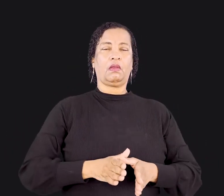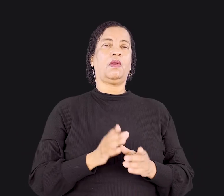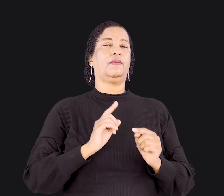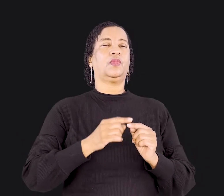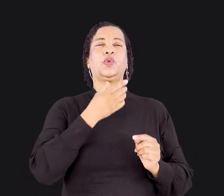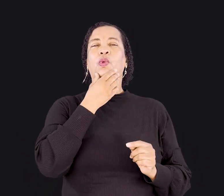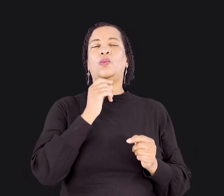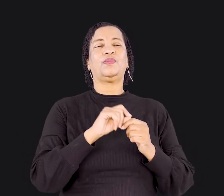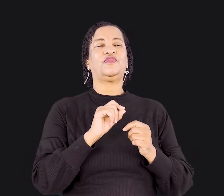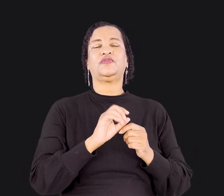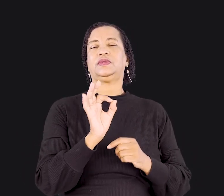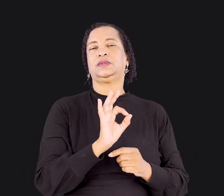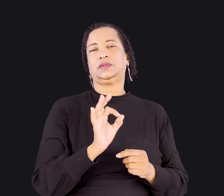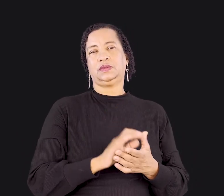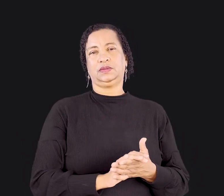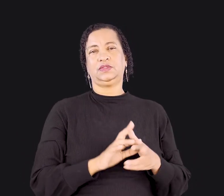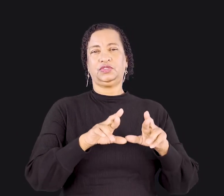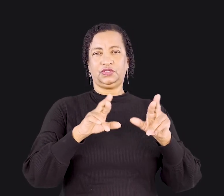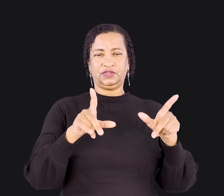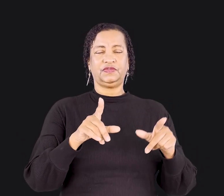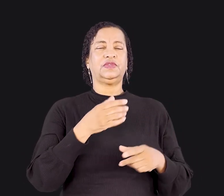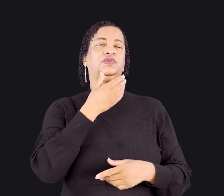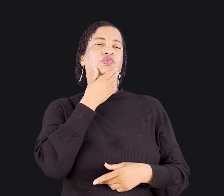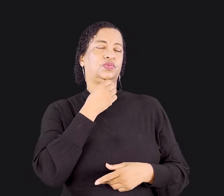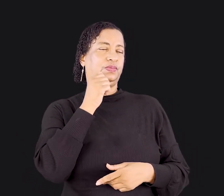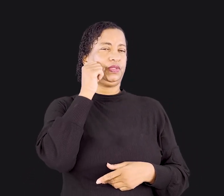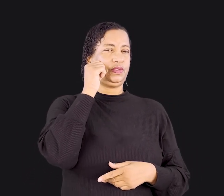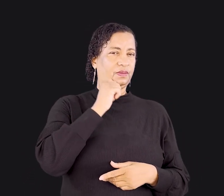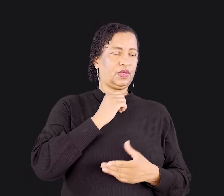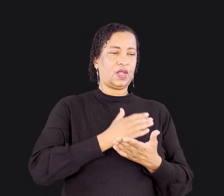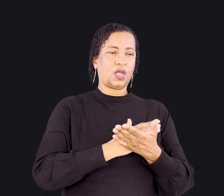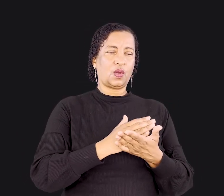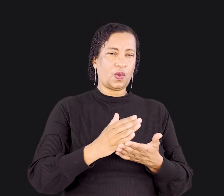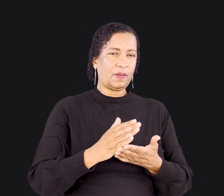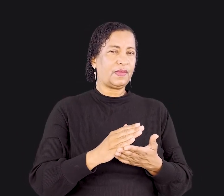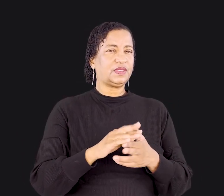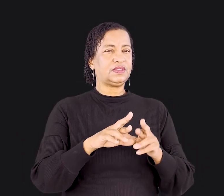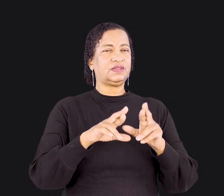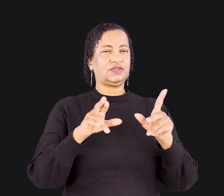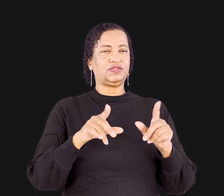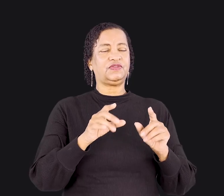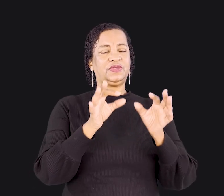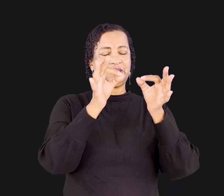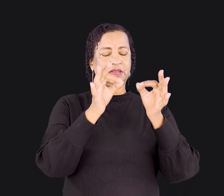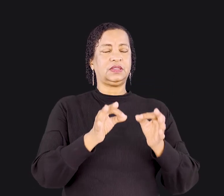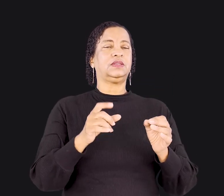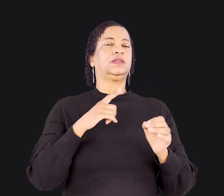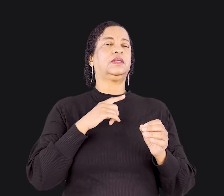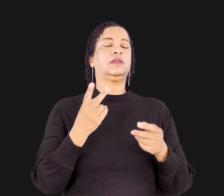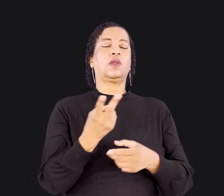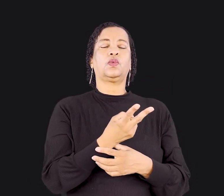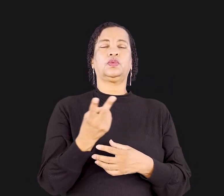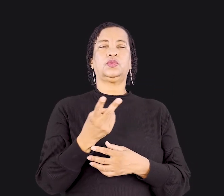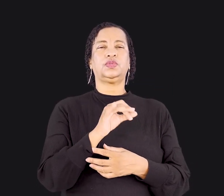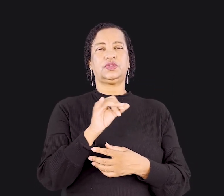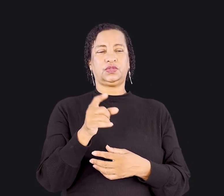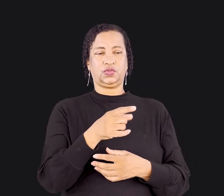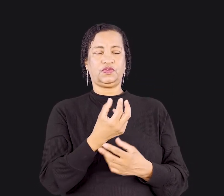isso. A diferença no papel do homem e da mulher começa na diferença biológica que existe entre eles. Se os dois fossem